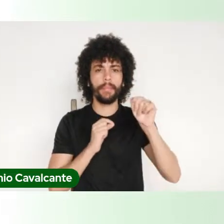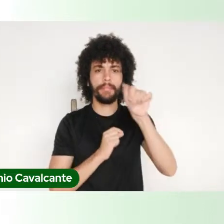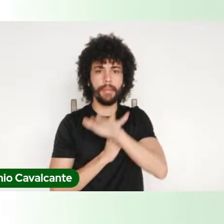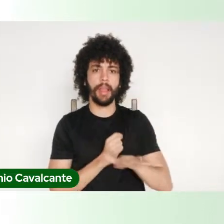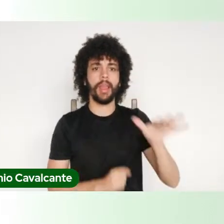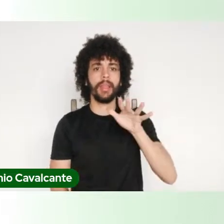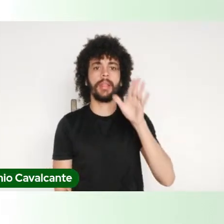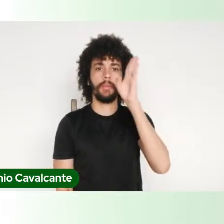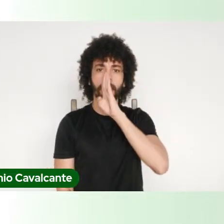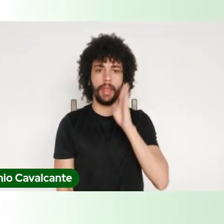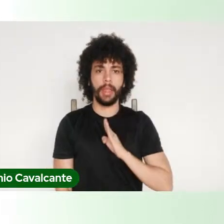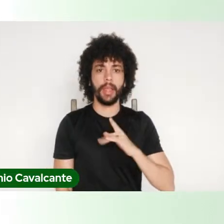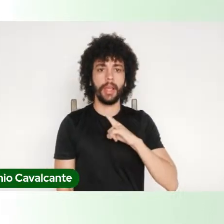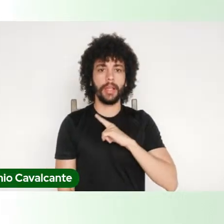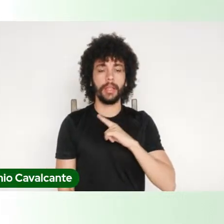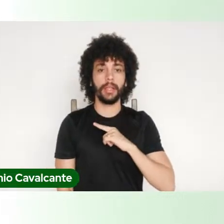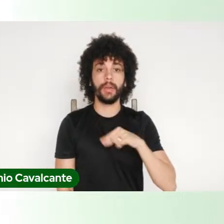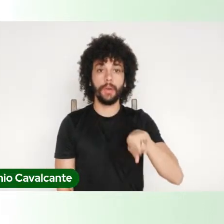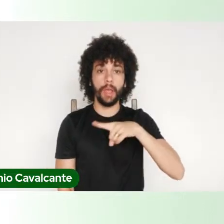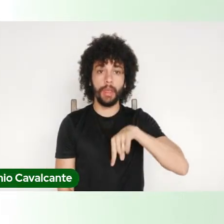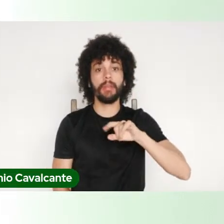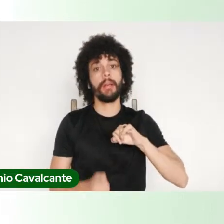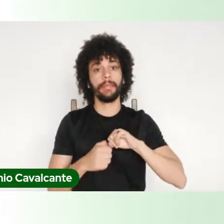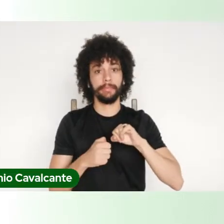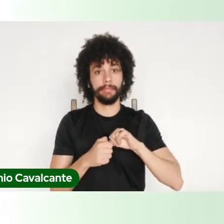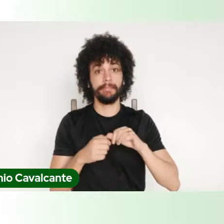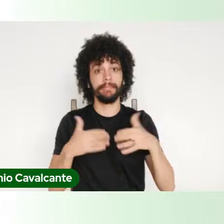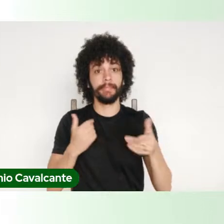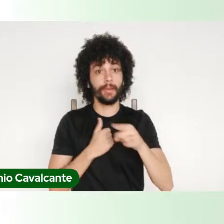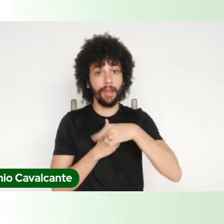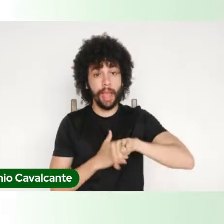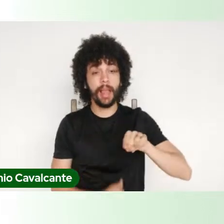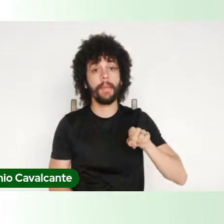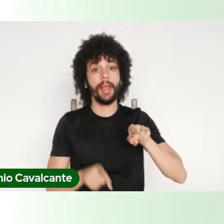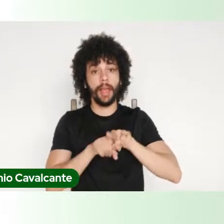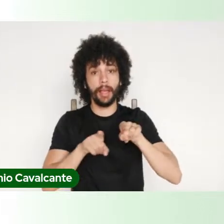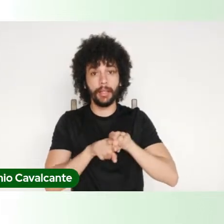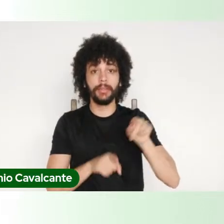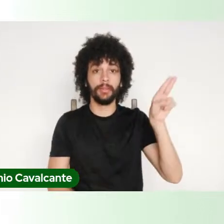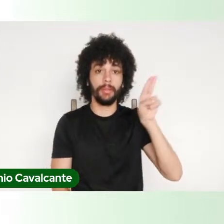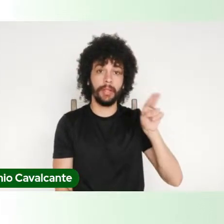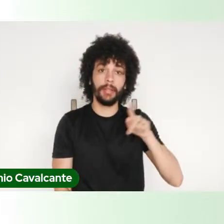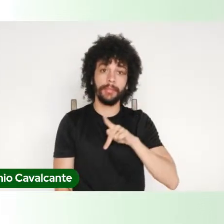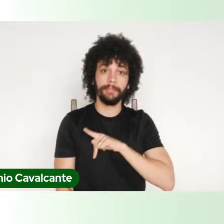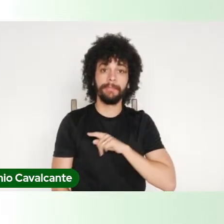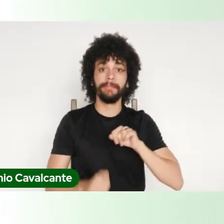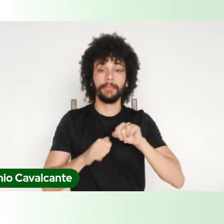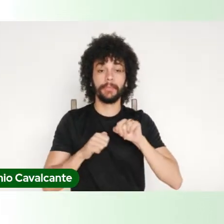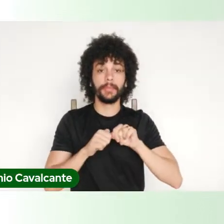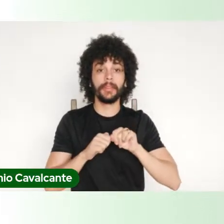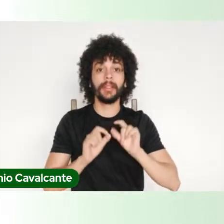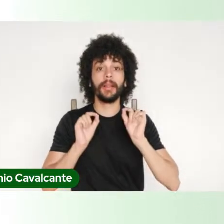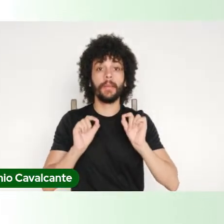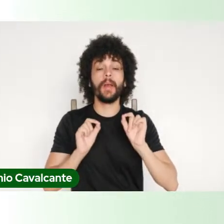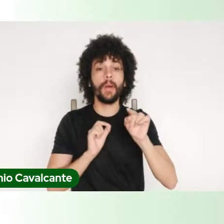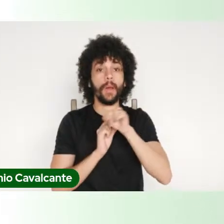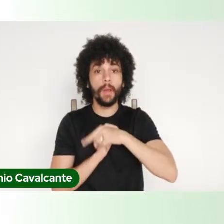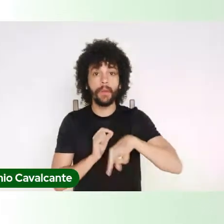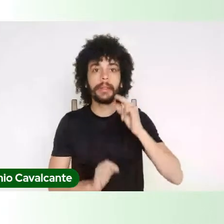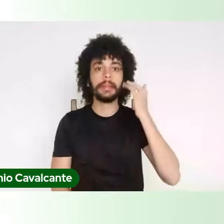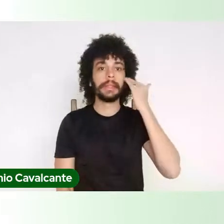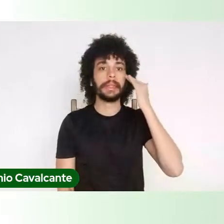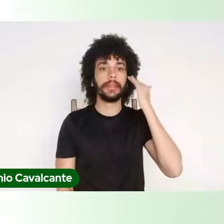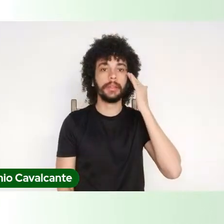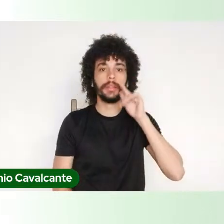do que nós fazemos, do que as universidades públicas fazem, do que nós entendemos